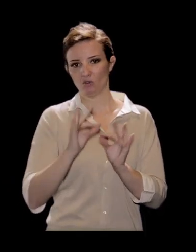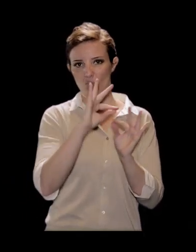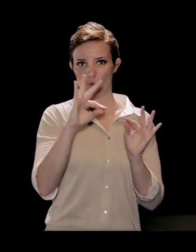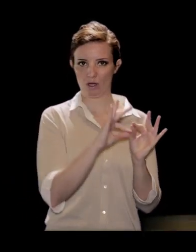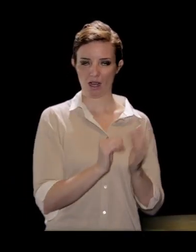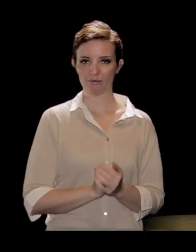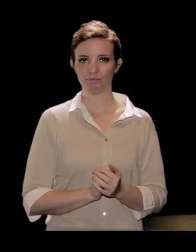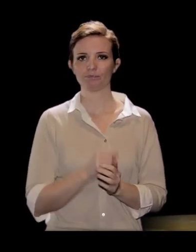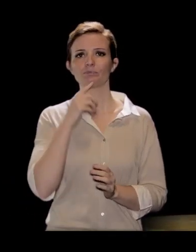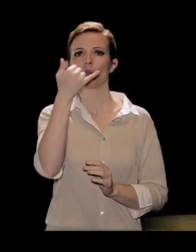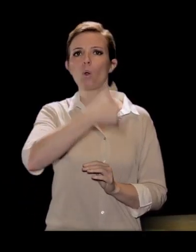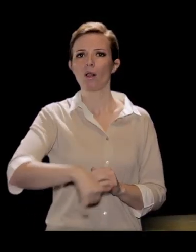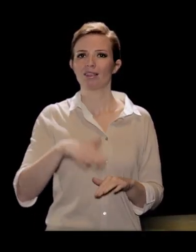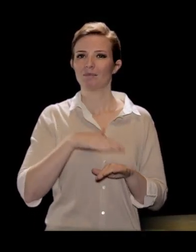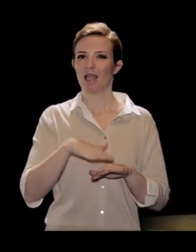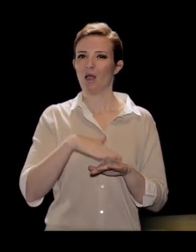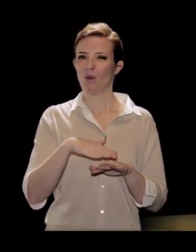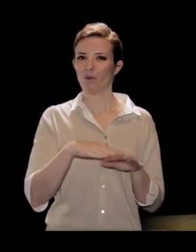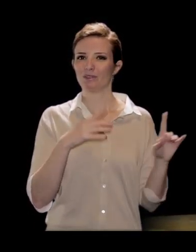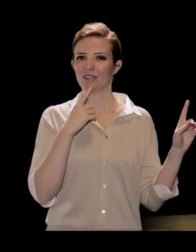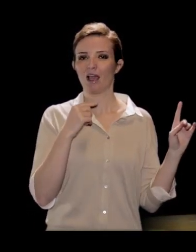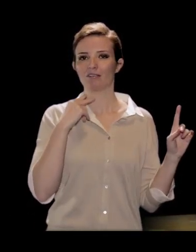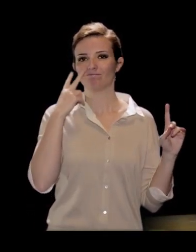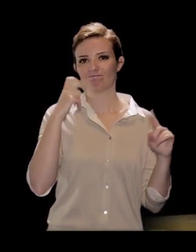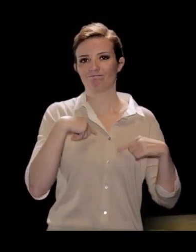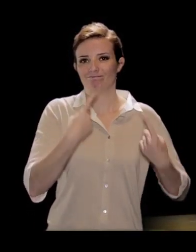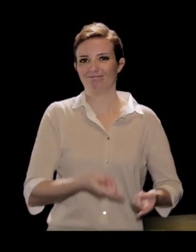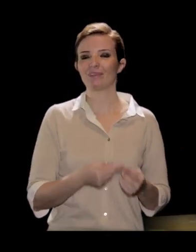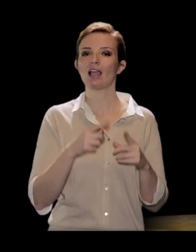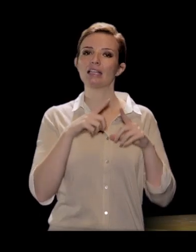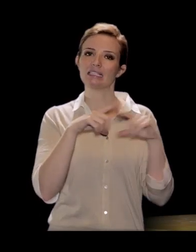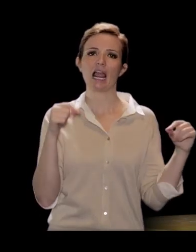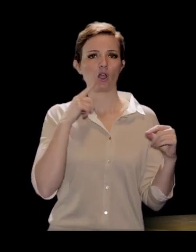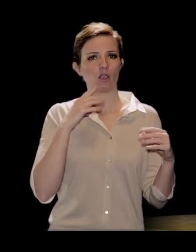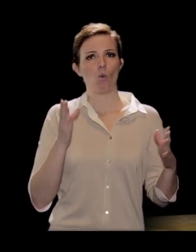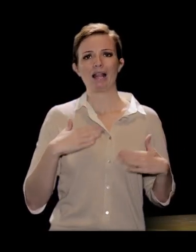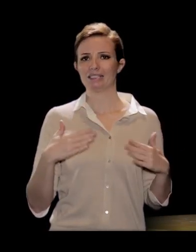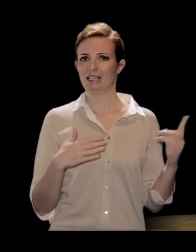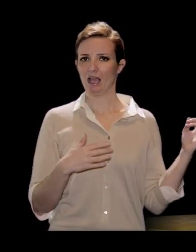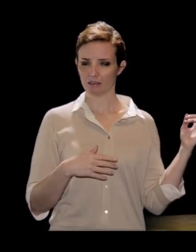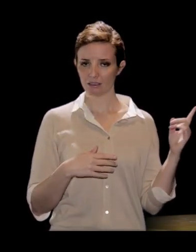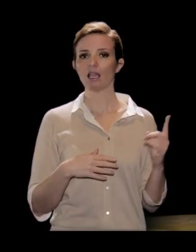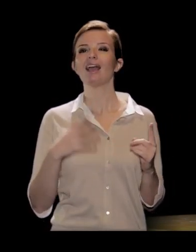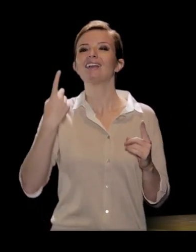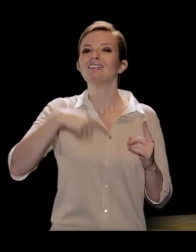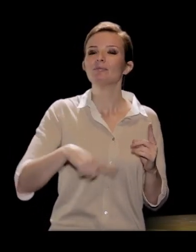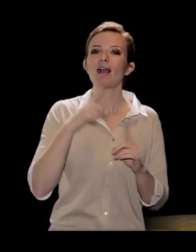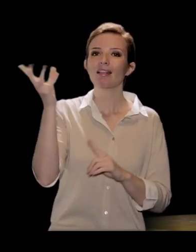L'ultima applicazione la troviamo ancora riferita ai triangoli generici, è quella relativa al teorema di Carnot,